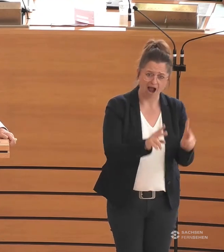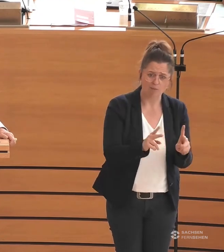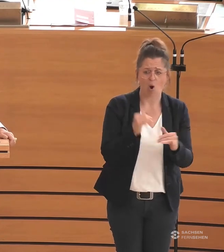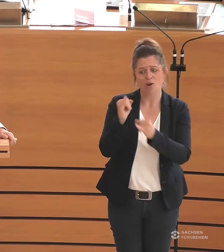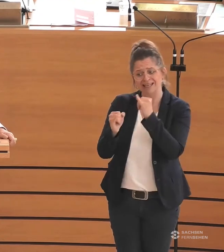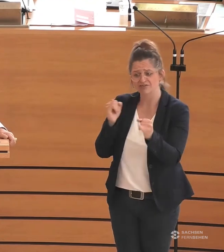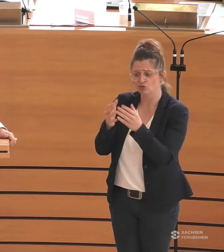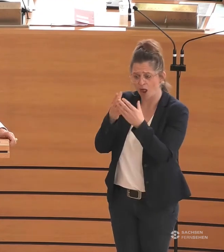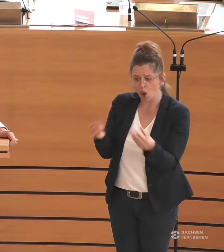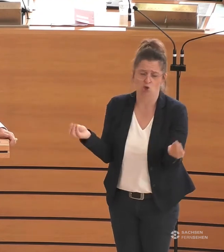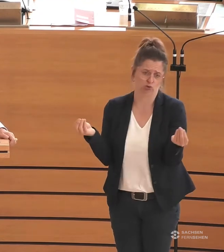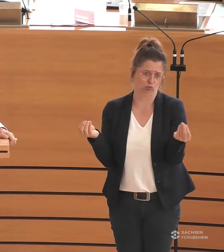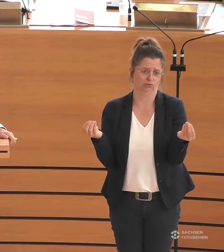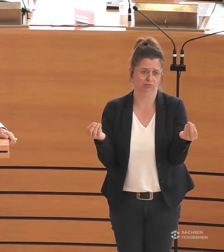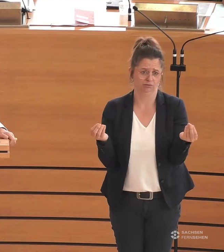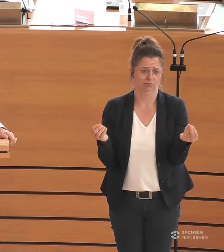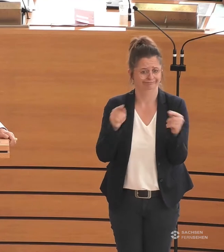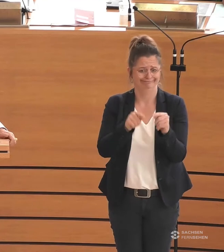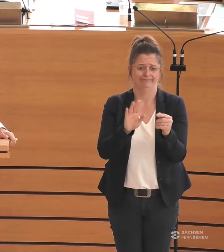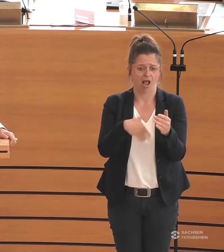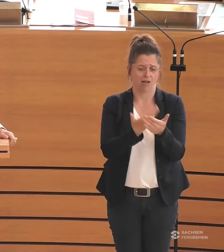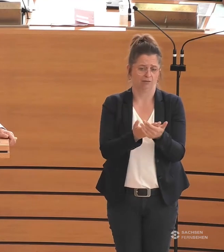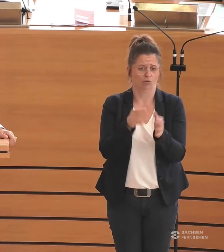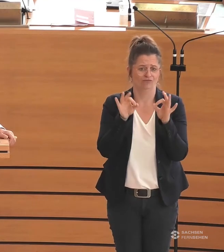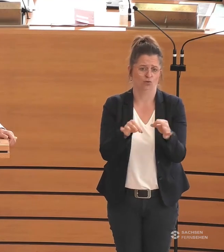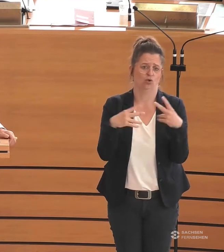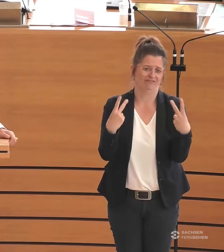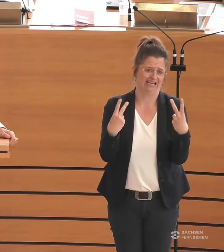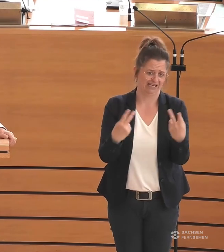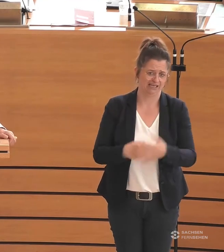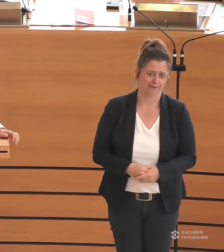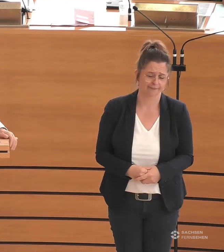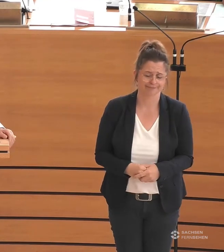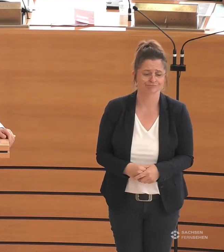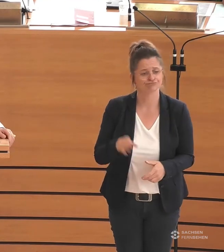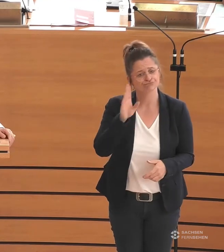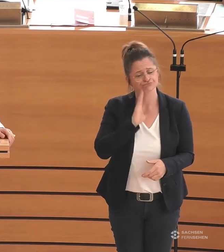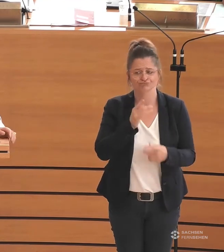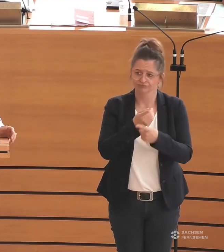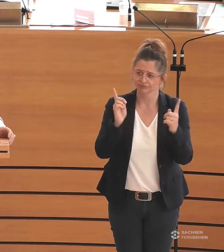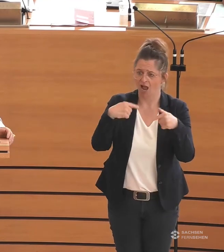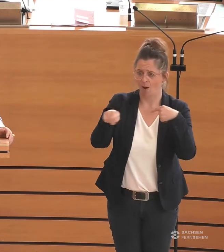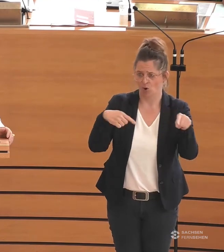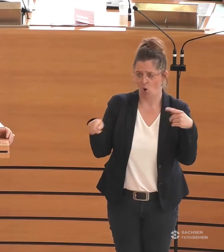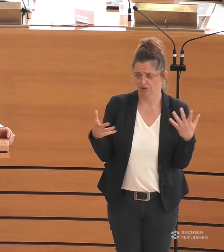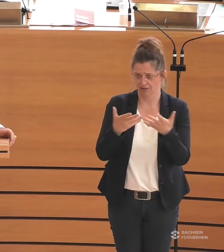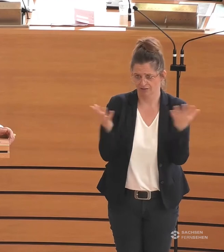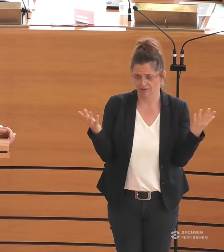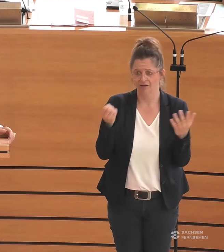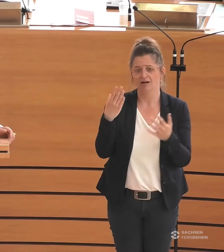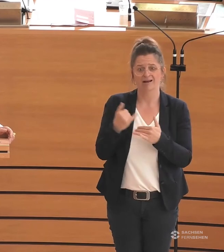Lösungen sind für diese Angebote äußerst wichtig. Werte Abgeordnete, all dies kann aber nur in